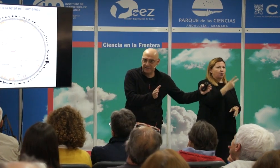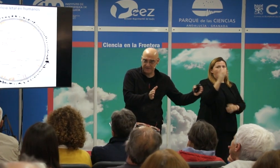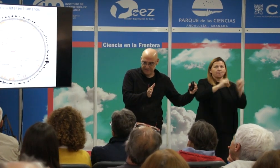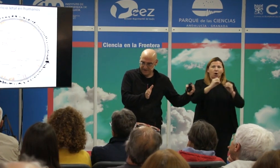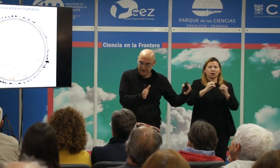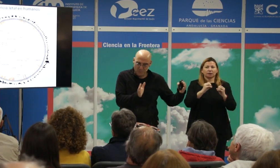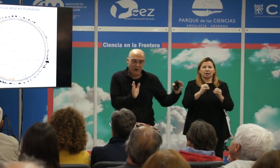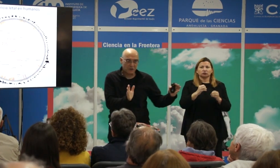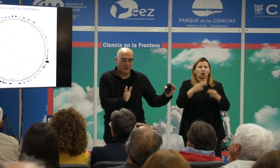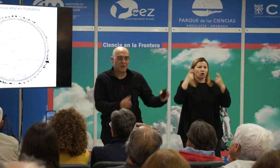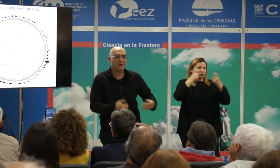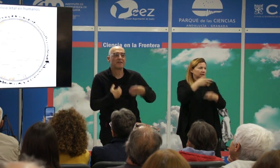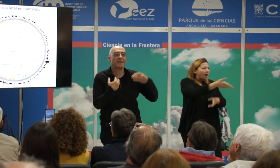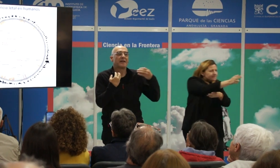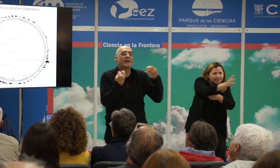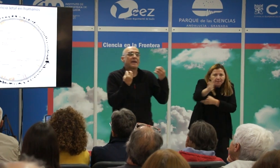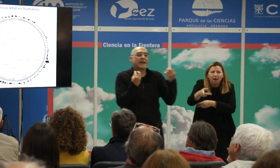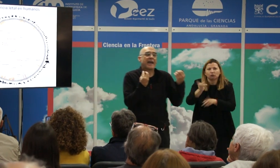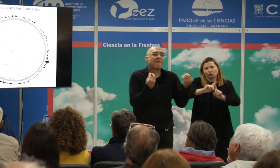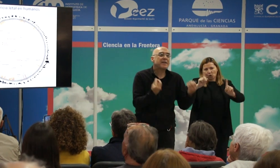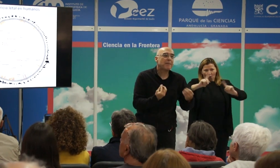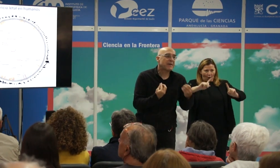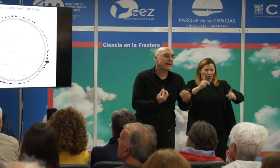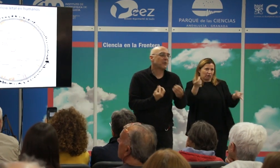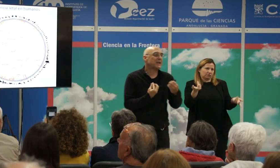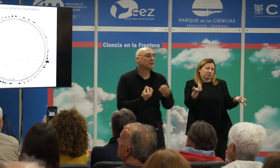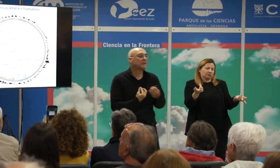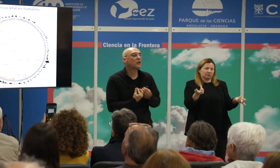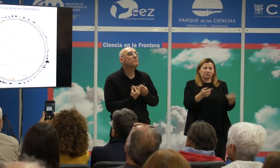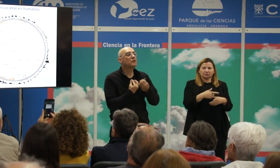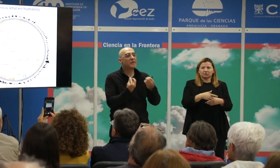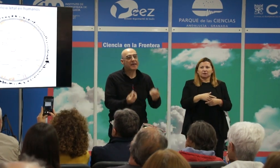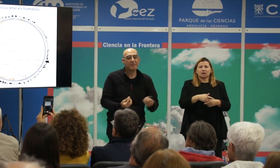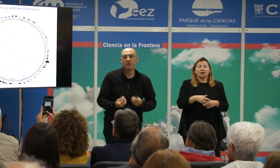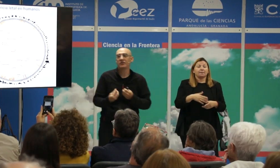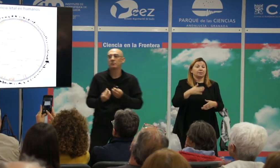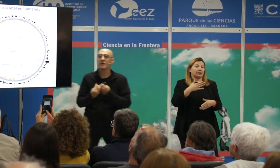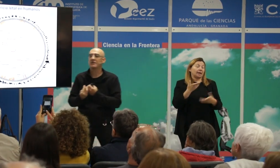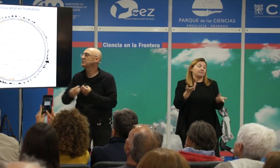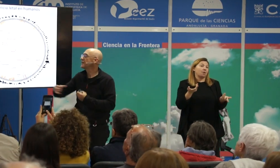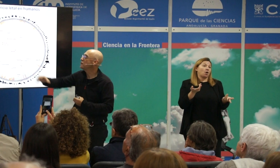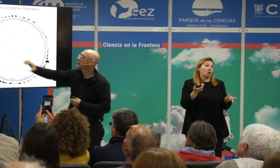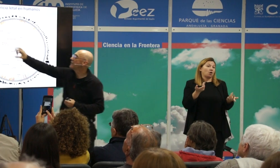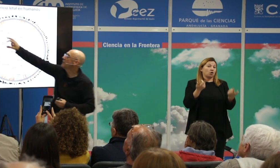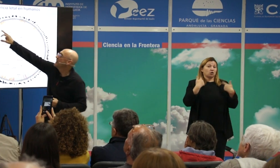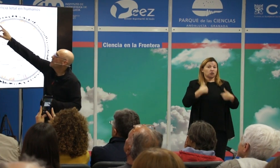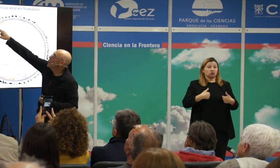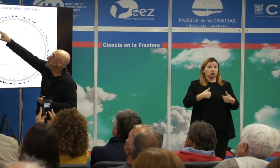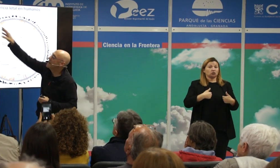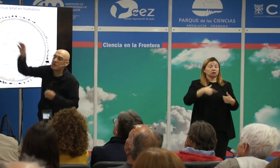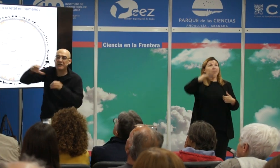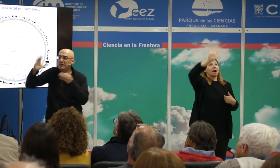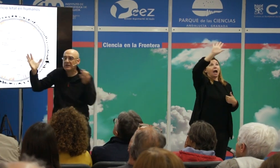congéneres es un valor teórico es decir cabría esperar por el hecho de ser humanoidea por el hecho de estar en un clavo